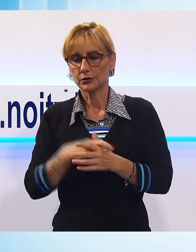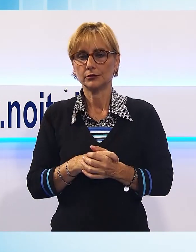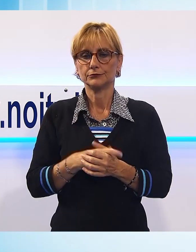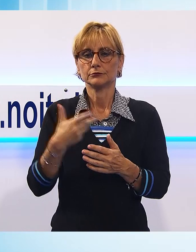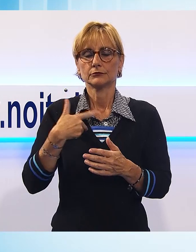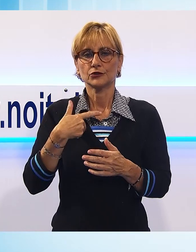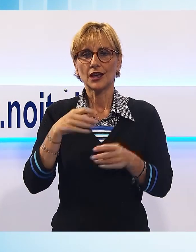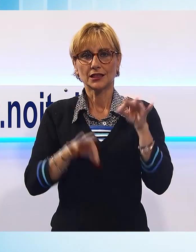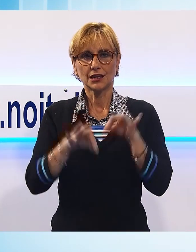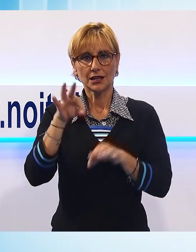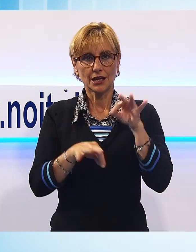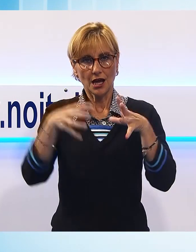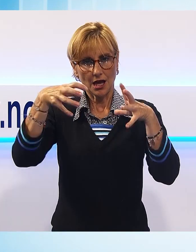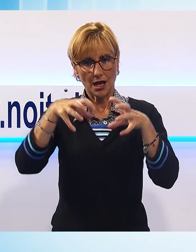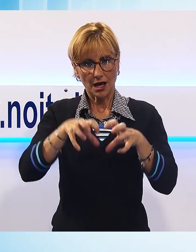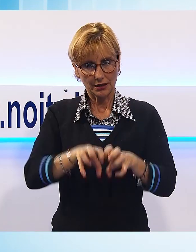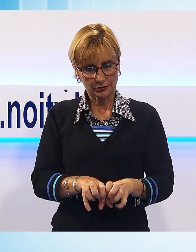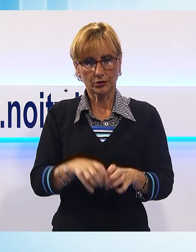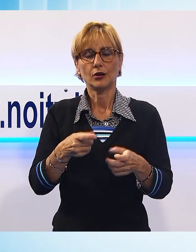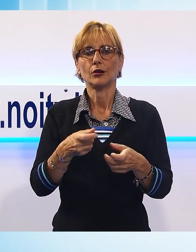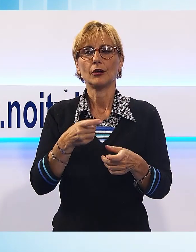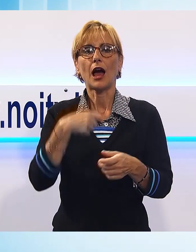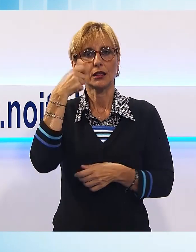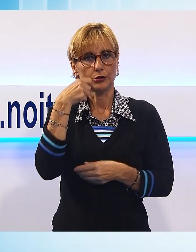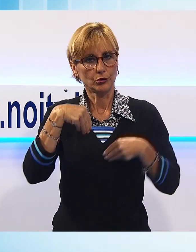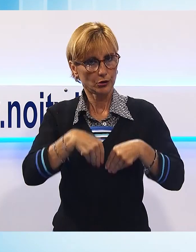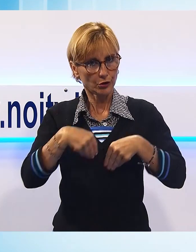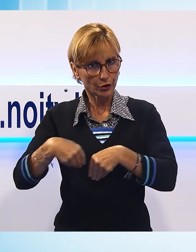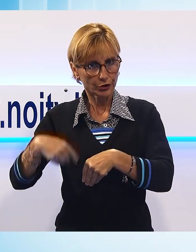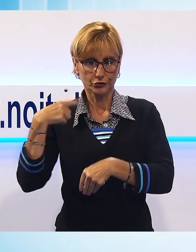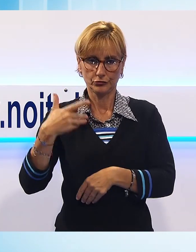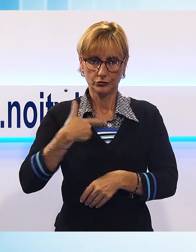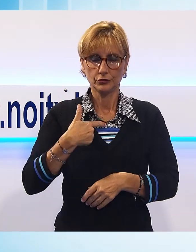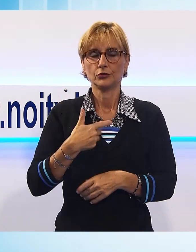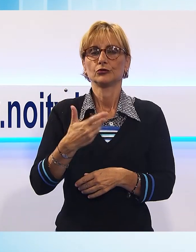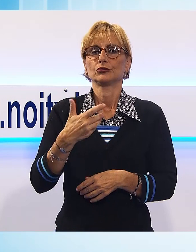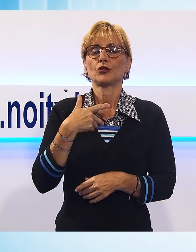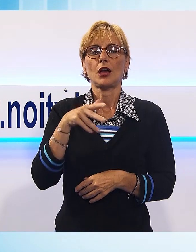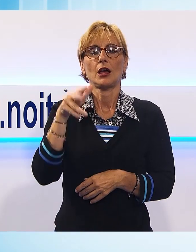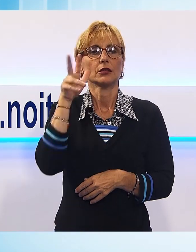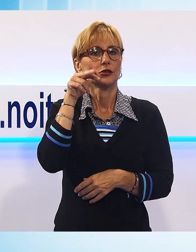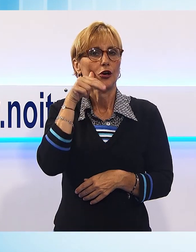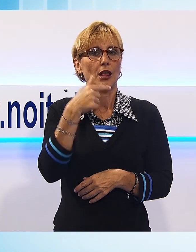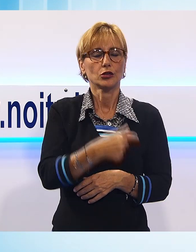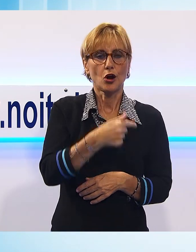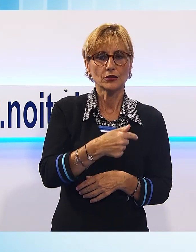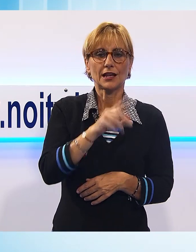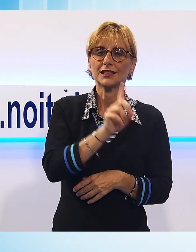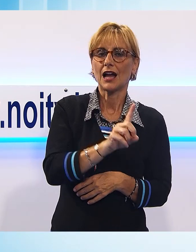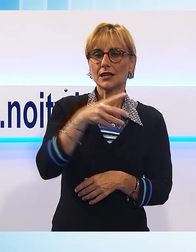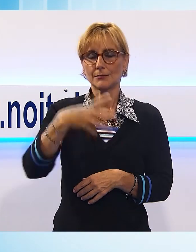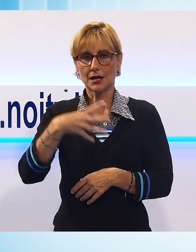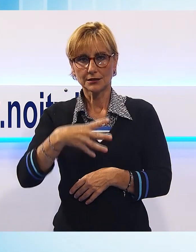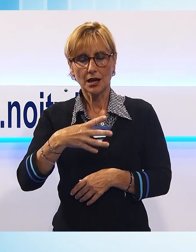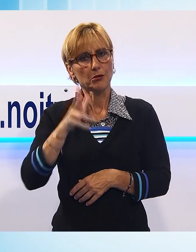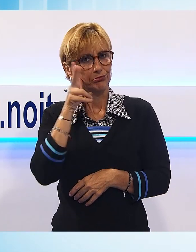ridotto del teatro alla presenza del cast. La protagonista, Tosca, sarà interpretata dal soprano Daria Masiero, applauditissima